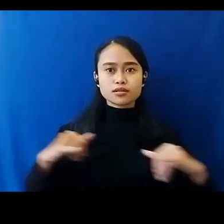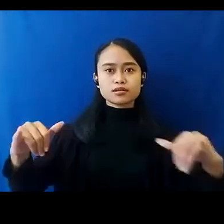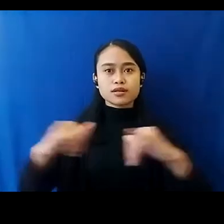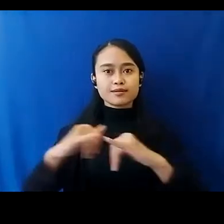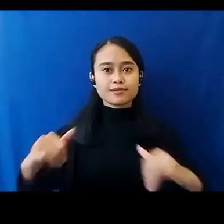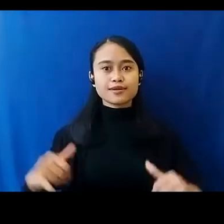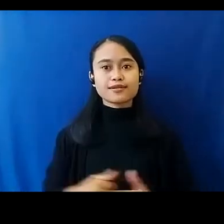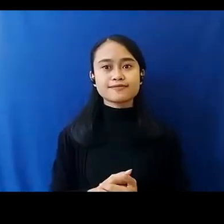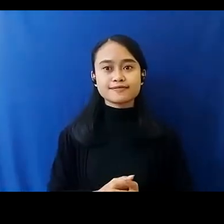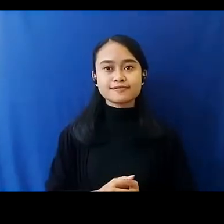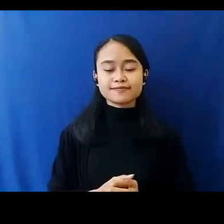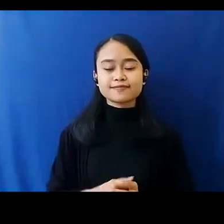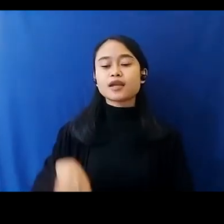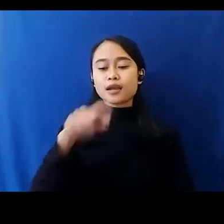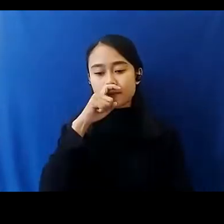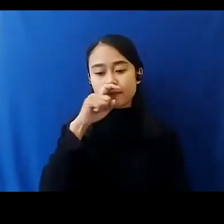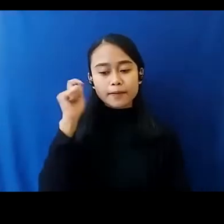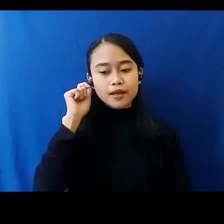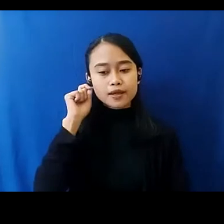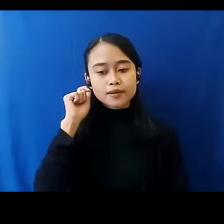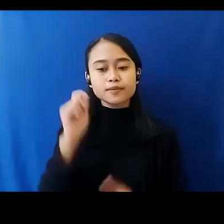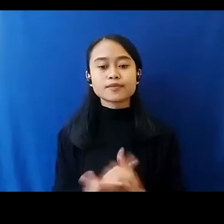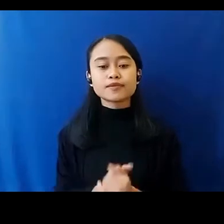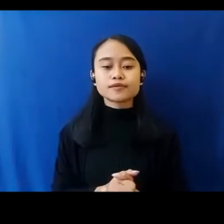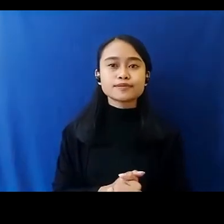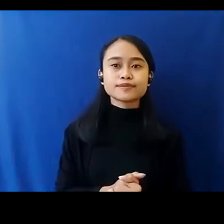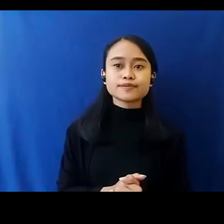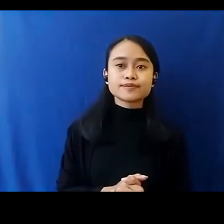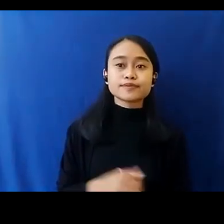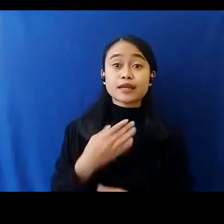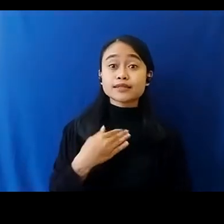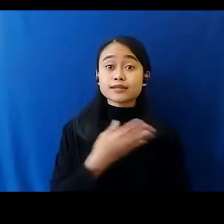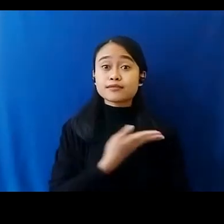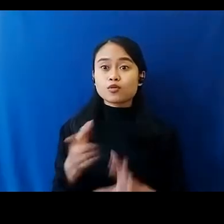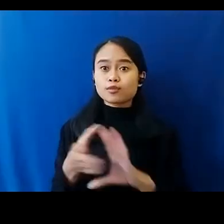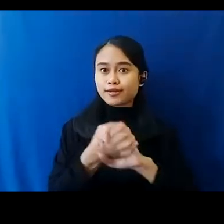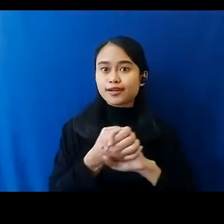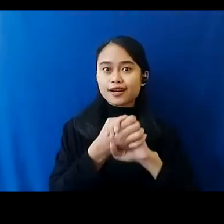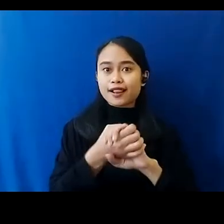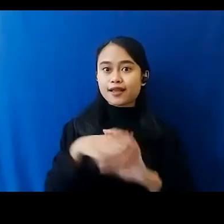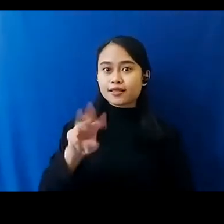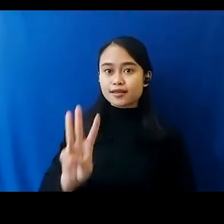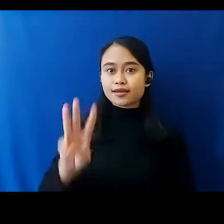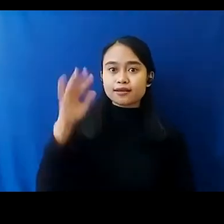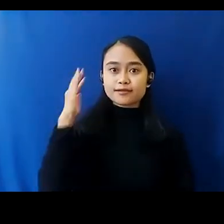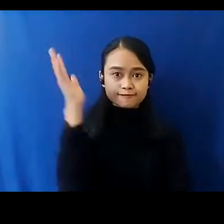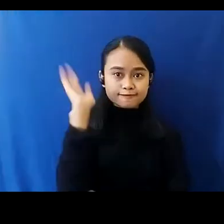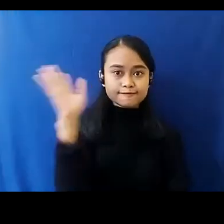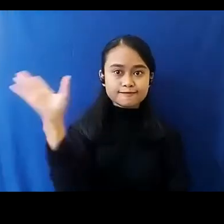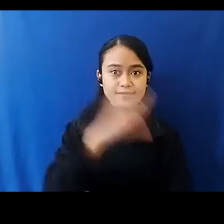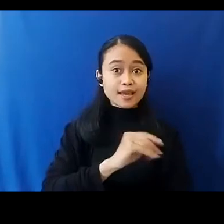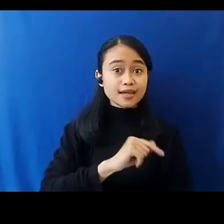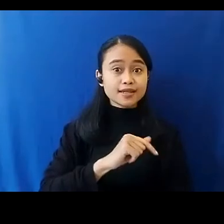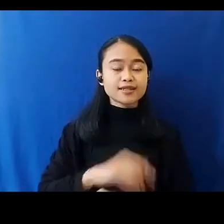Nah Bapak Ibu Silah Ijinkan Saya Untuk Memperkenalkan Ketiga Narasumber Kita Hari ini Kita